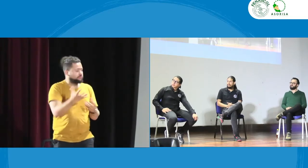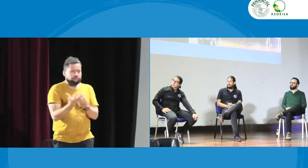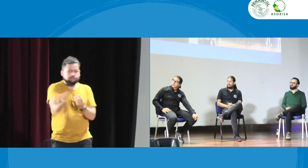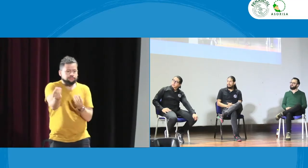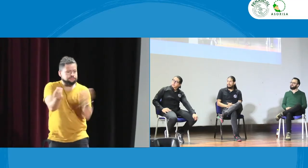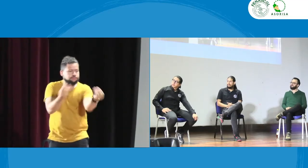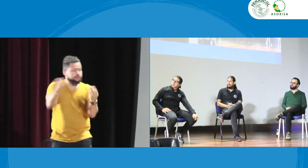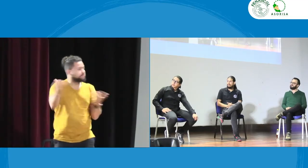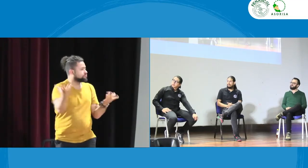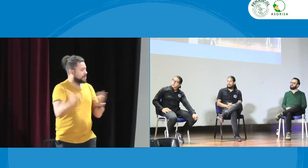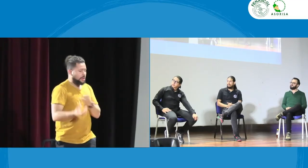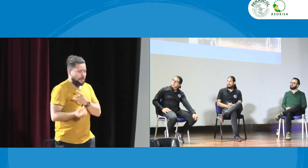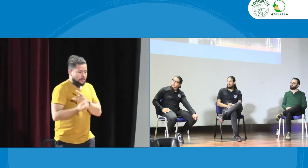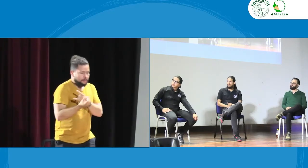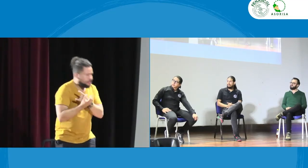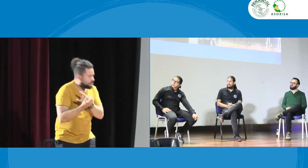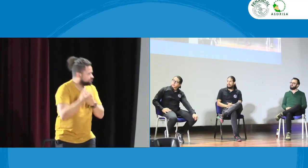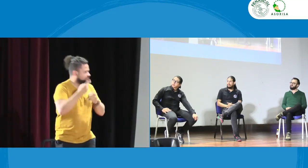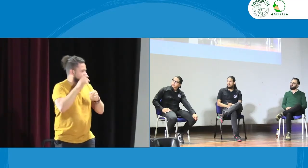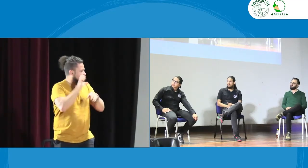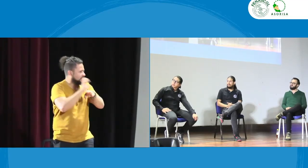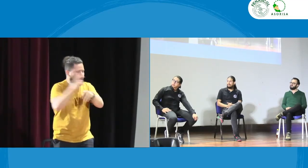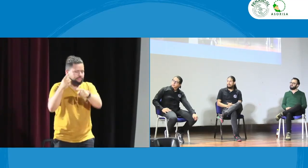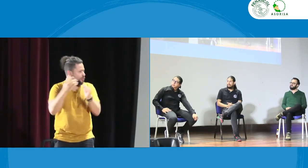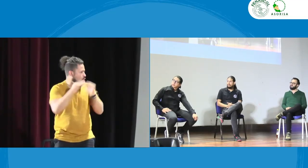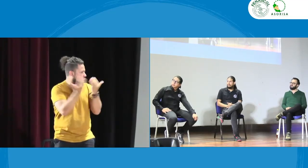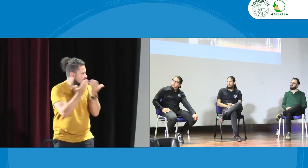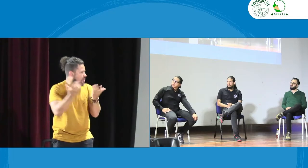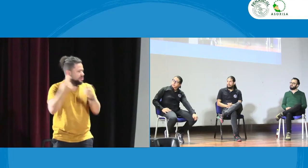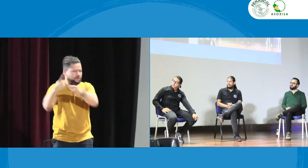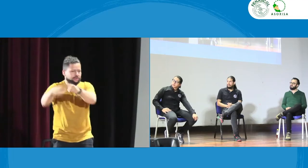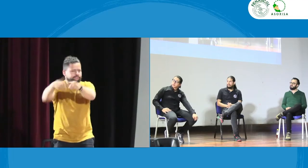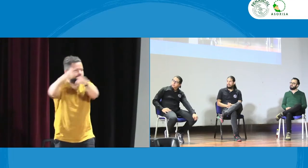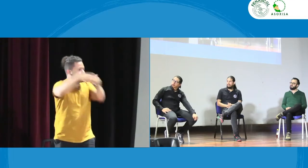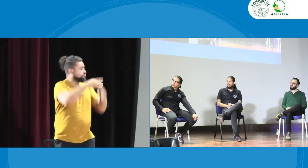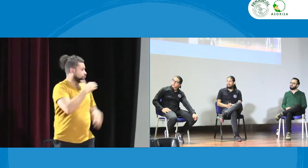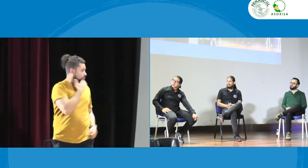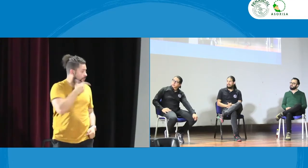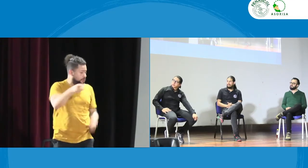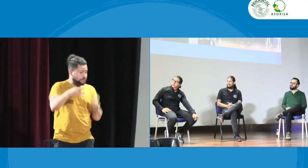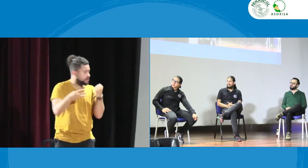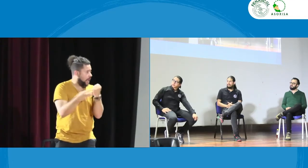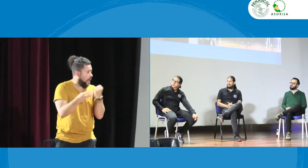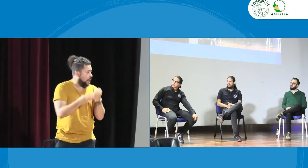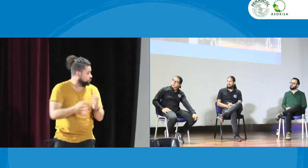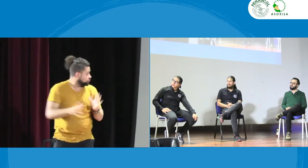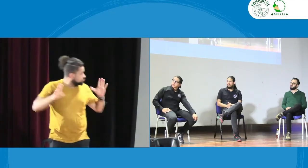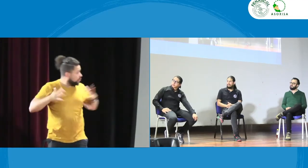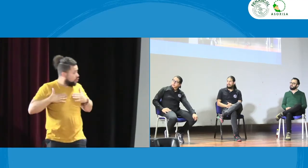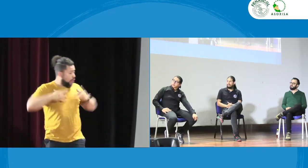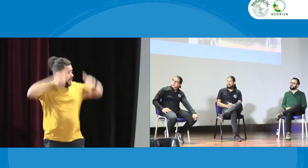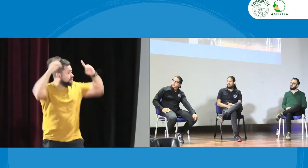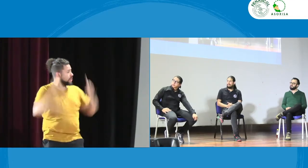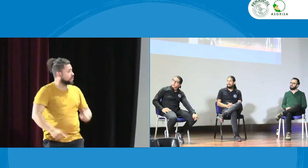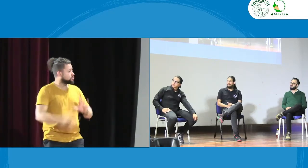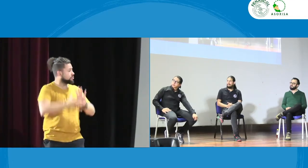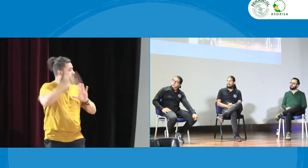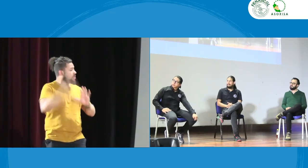estén aquí porque es un tema muy delicado y pues posiblemente encontremos personas que se segreguen o grupos